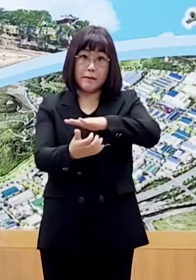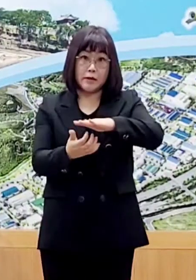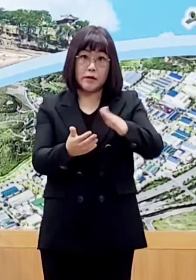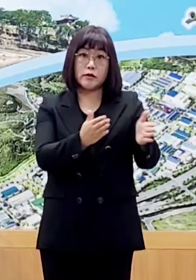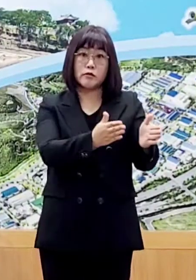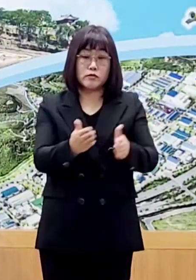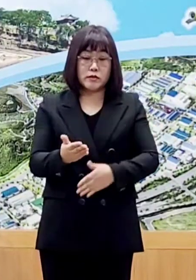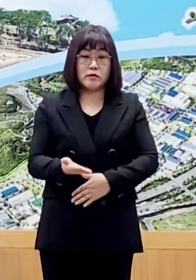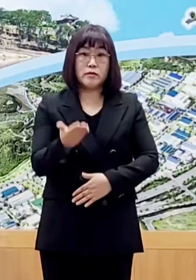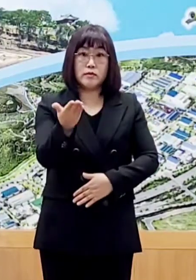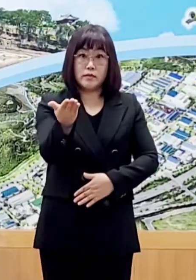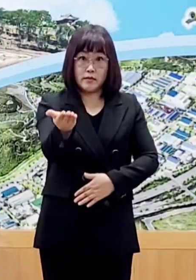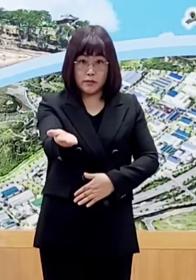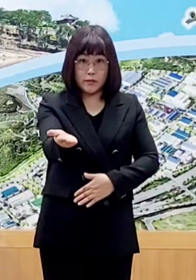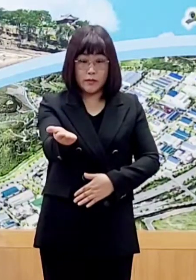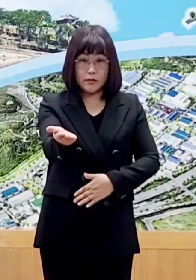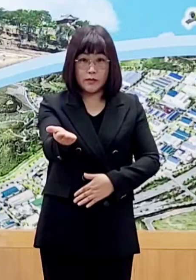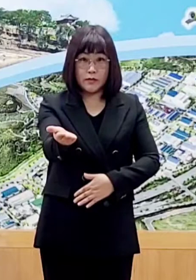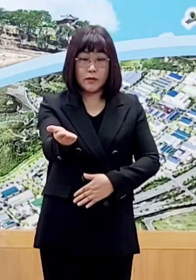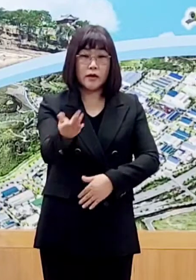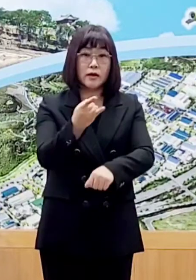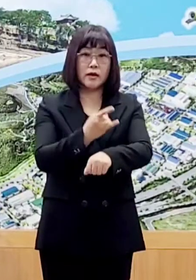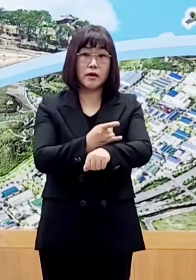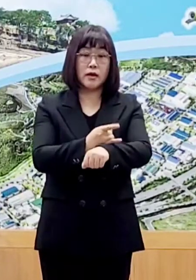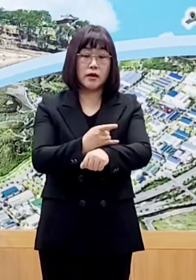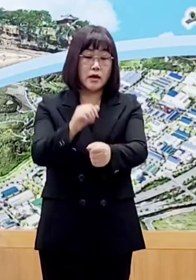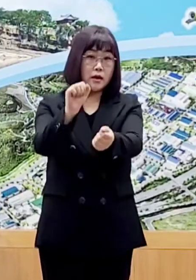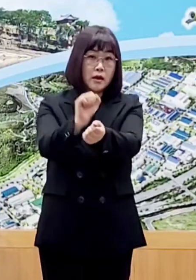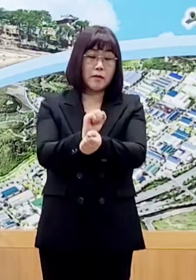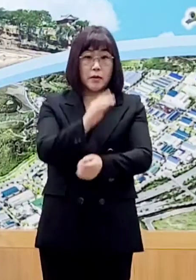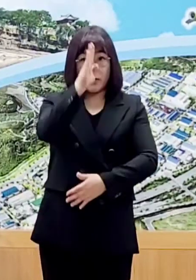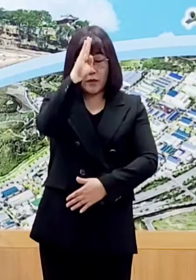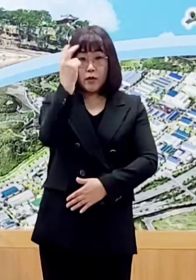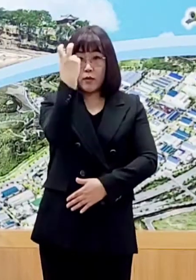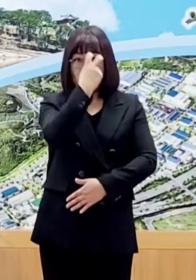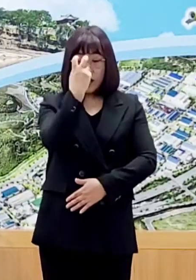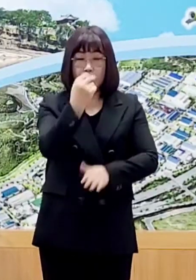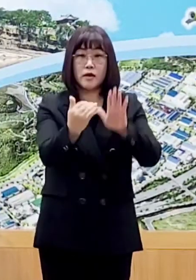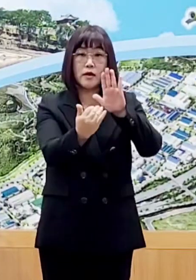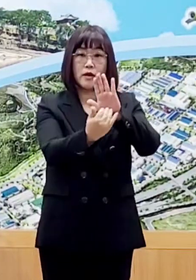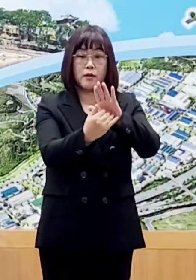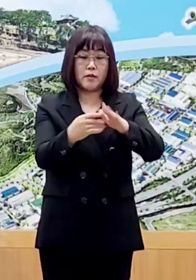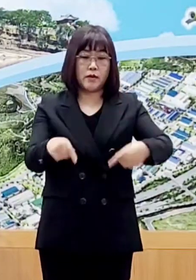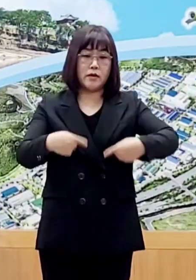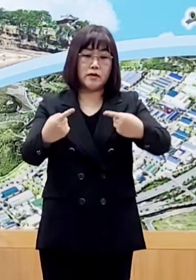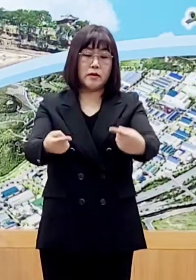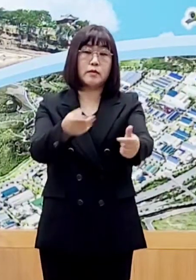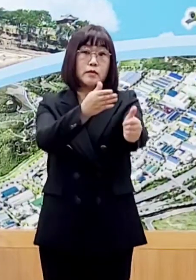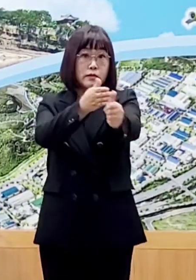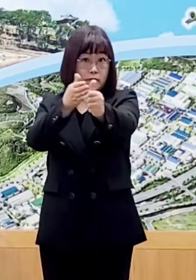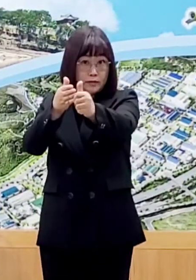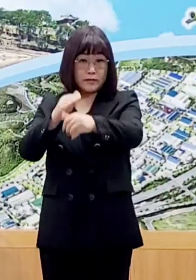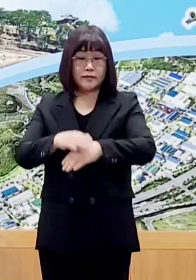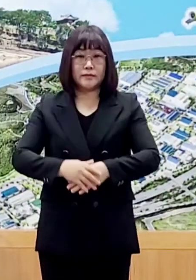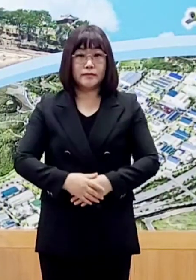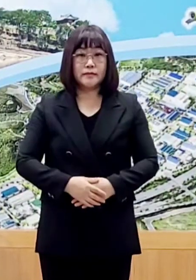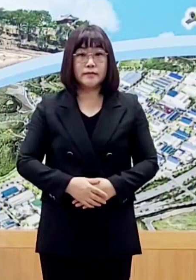제시하시어 감염병 관리와 예방에 동참하여 주시기 바랍니다.